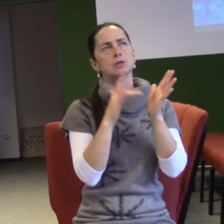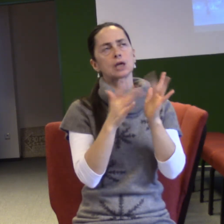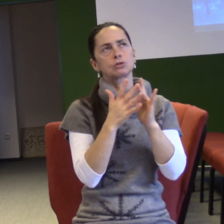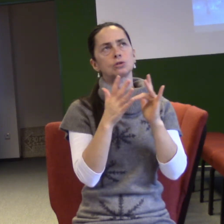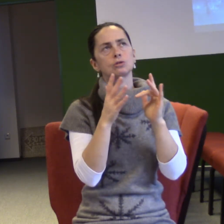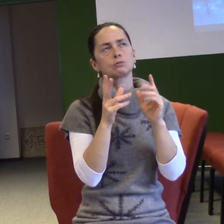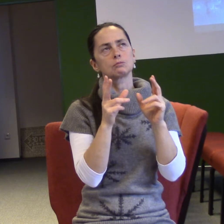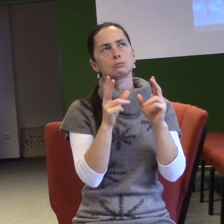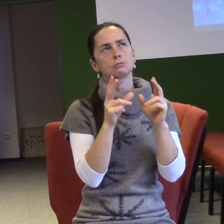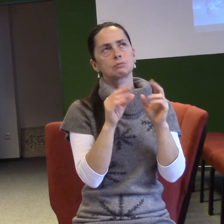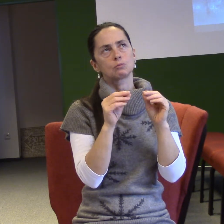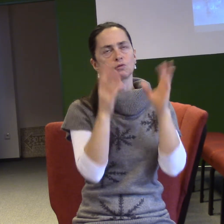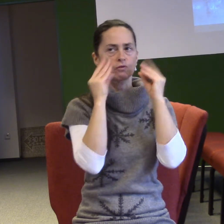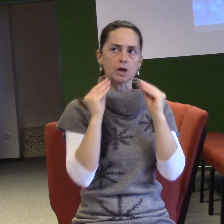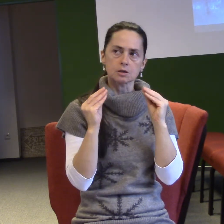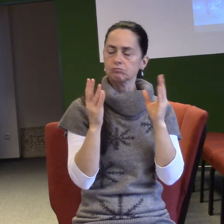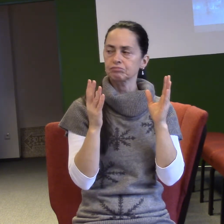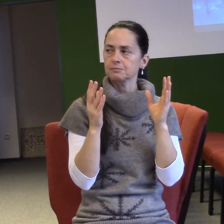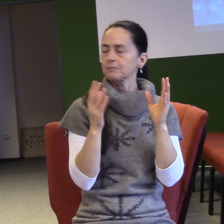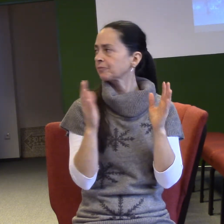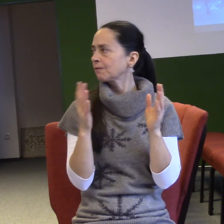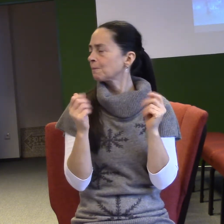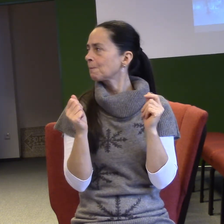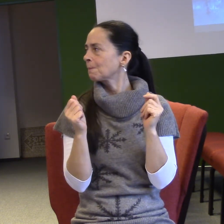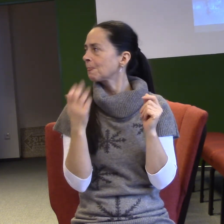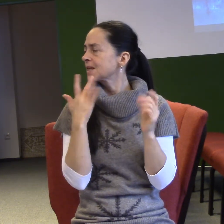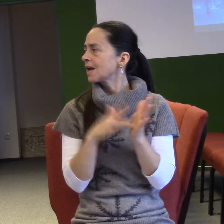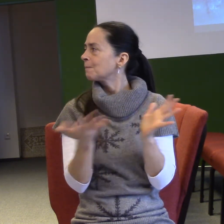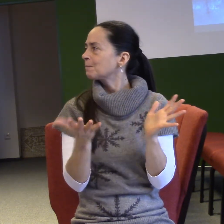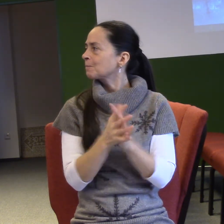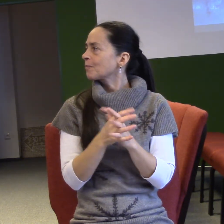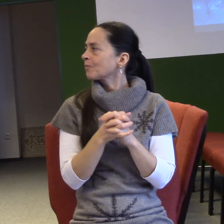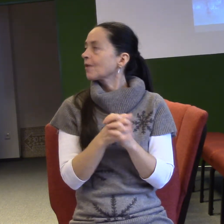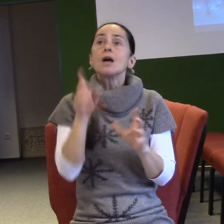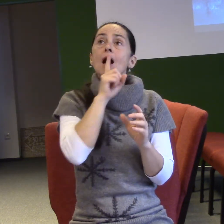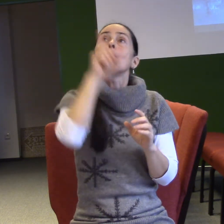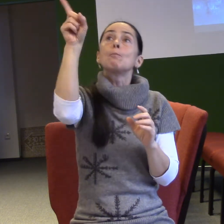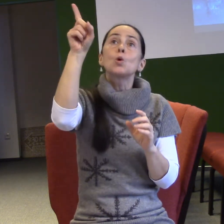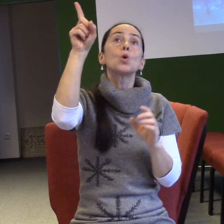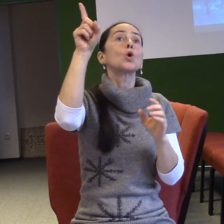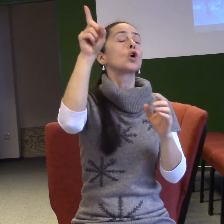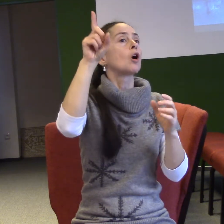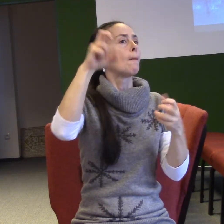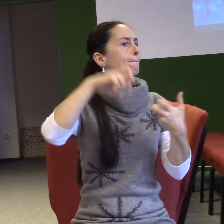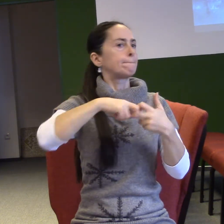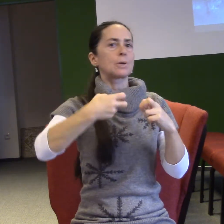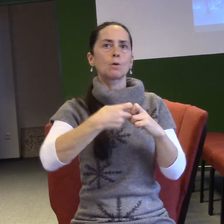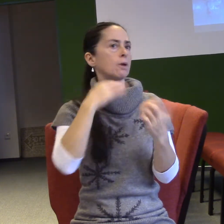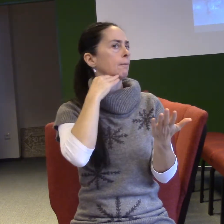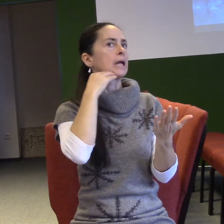A měl to neustále na talíři, tady tohle boží jednání. Ale Bůh nemá problém vstupovat do lidských nemožných